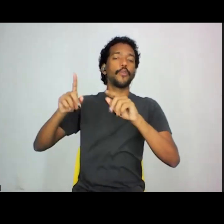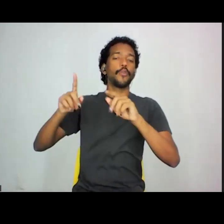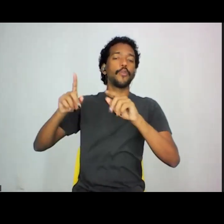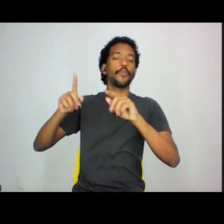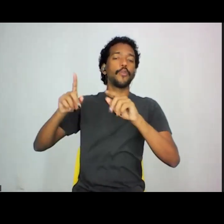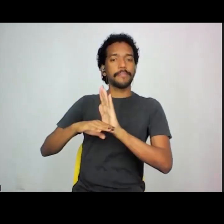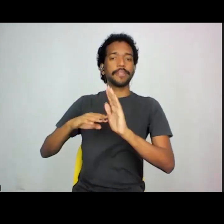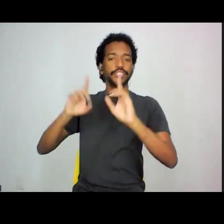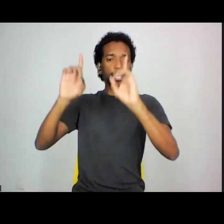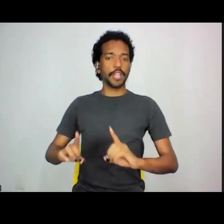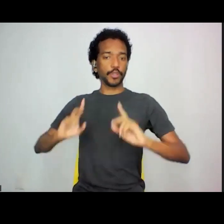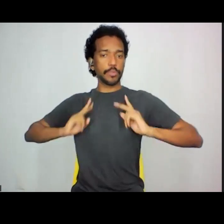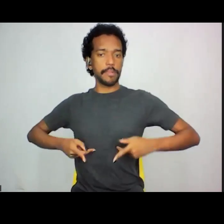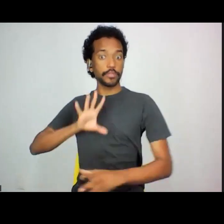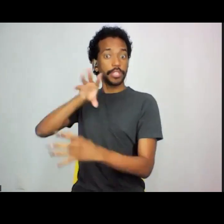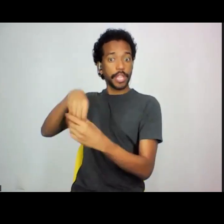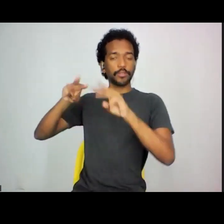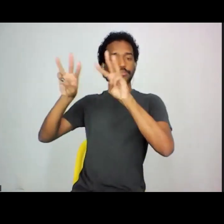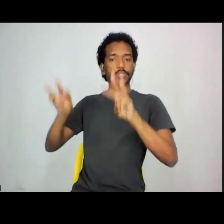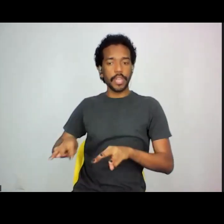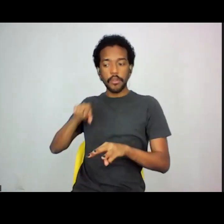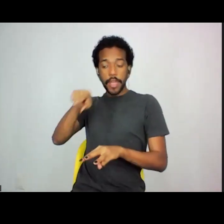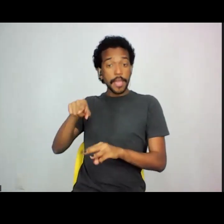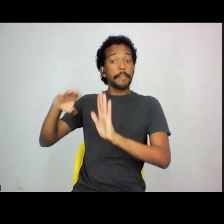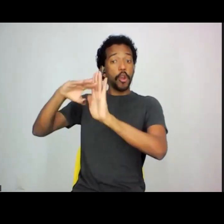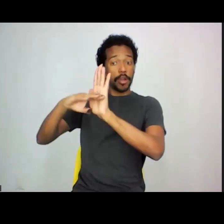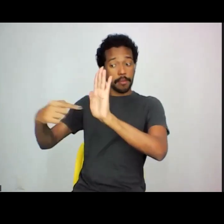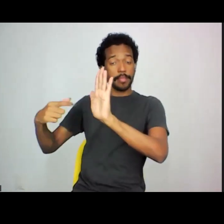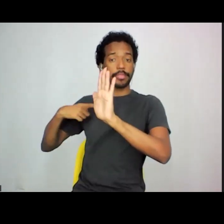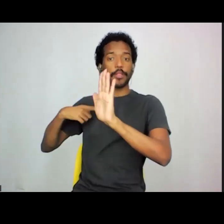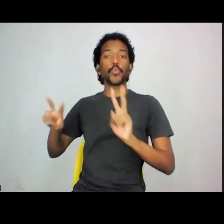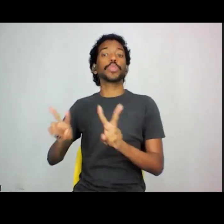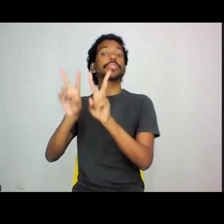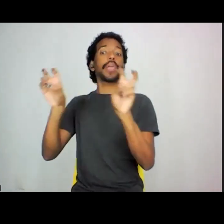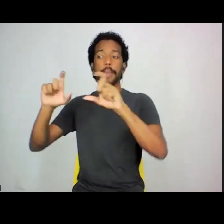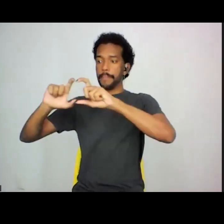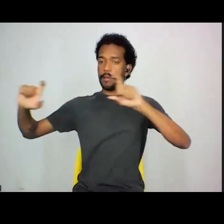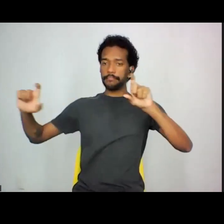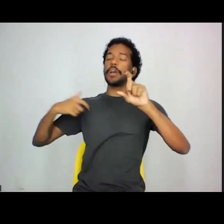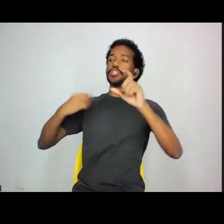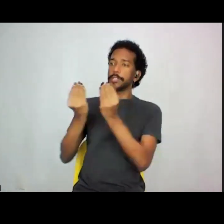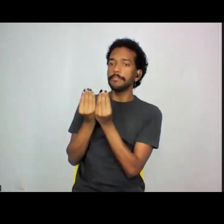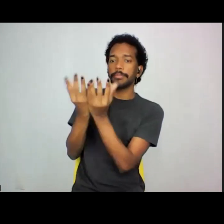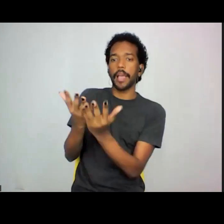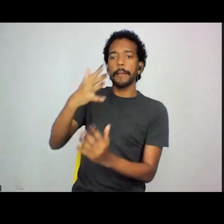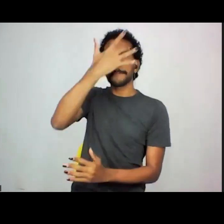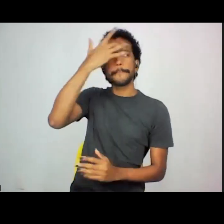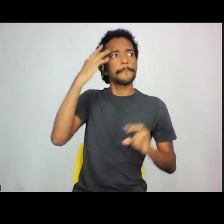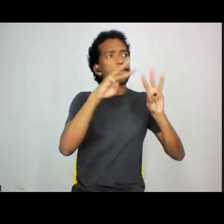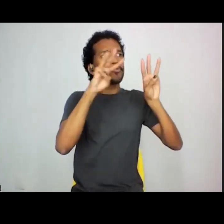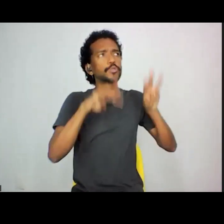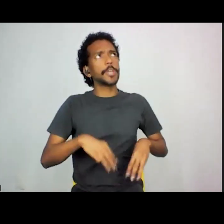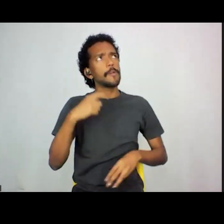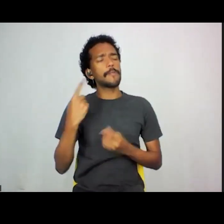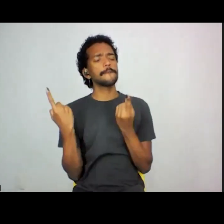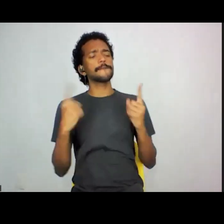Esse programa, ele tem a mobilização de um tema, né, que a gente provoca os museus sobre